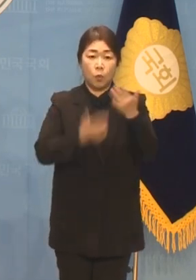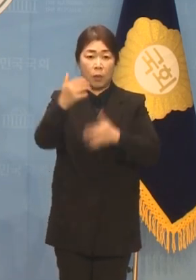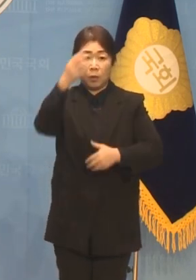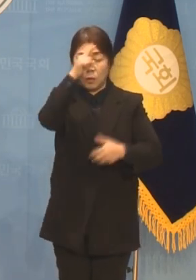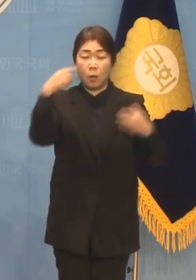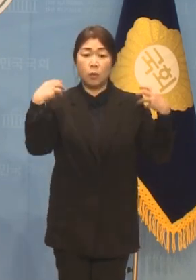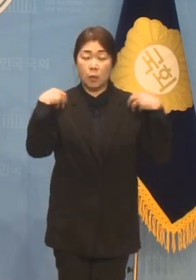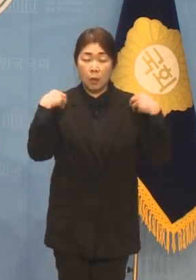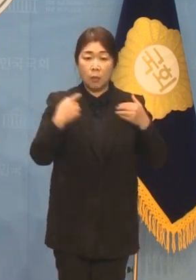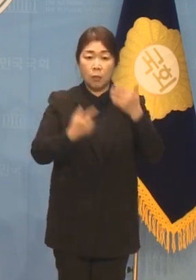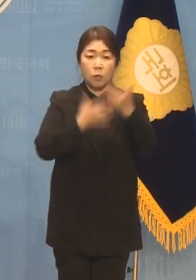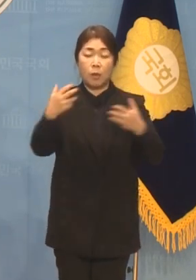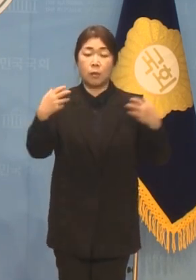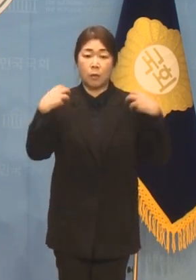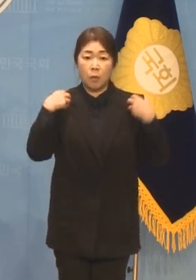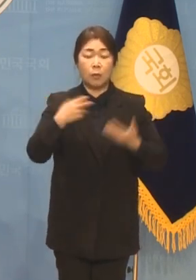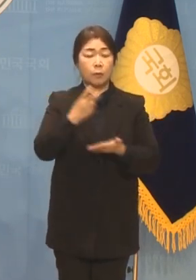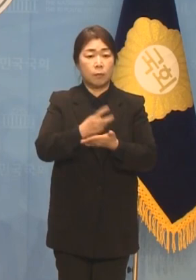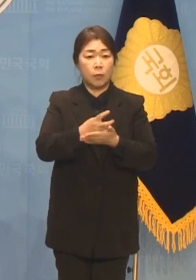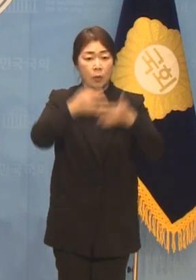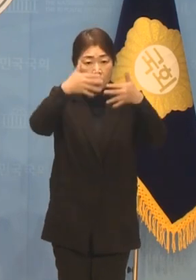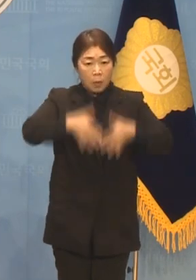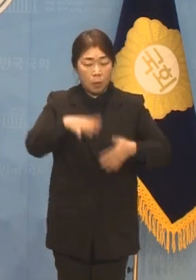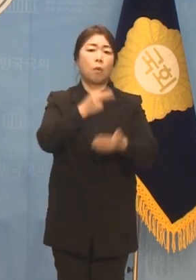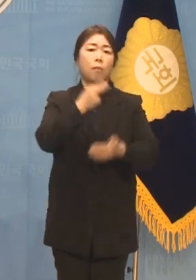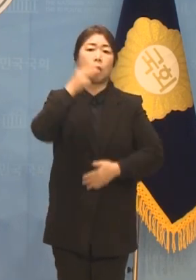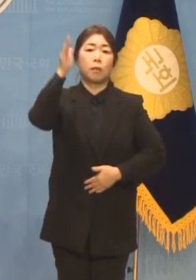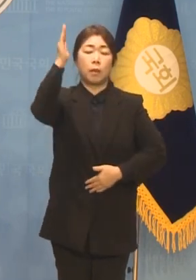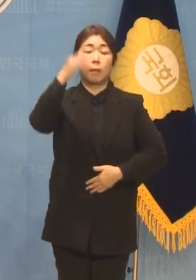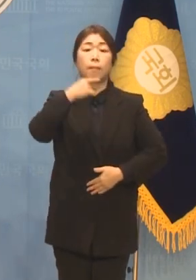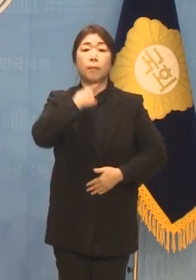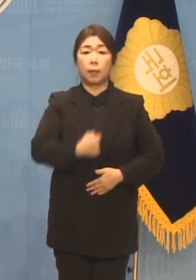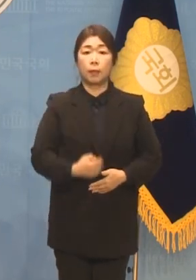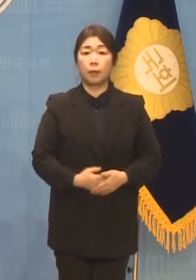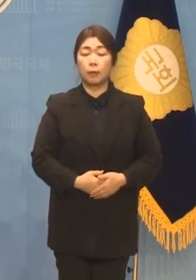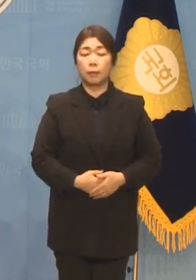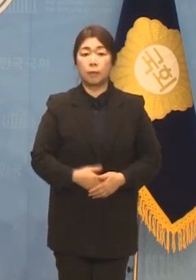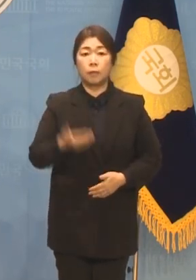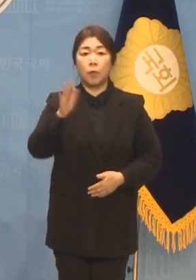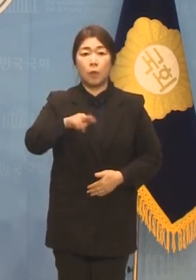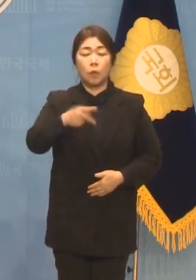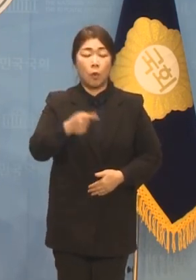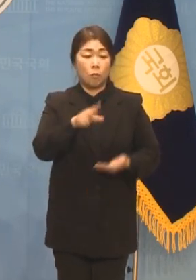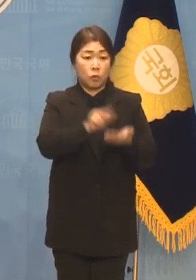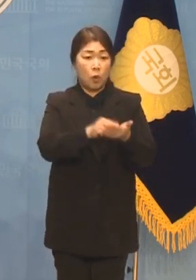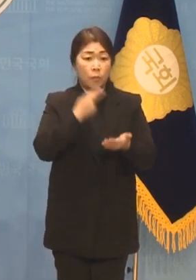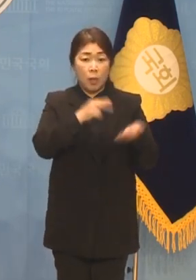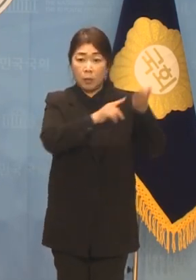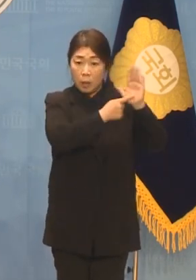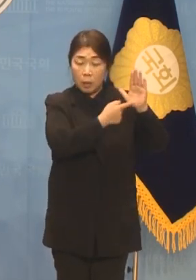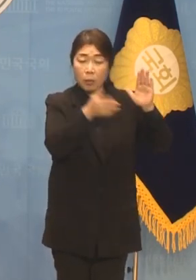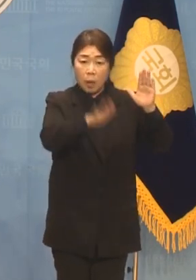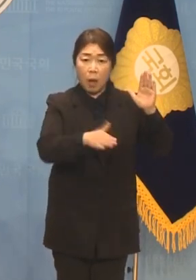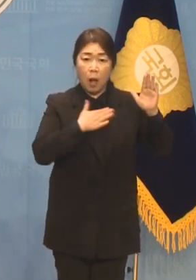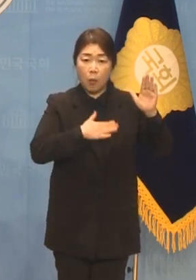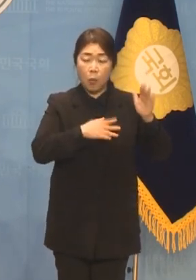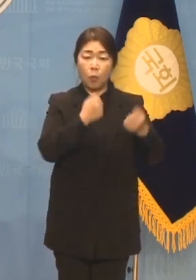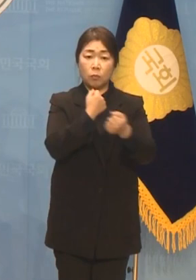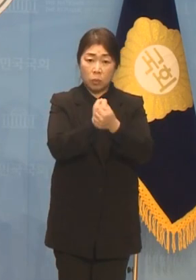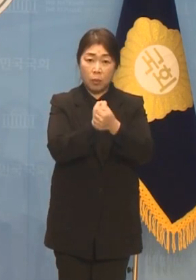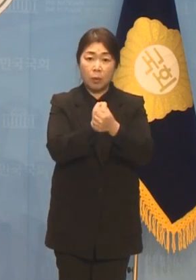소방청 매뉴얼상 문제가 없다고 밝혔습니다 그런데도 문제가 전혀 없다는 사실을 뻔히 알면서